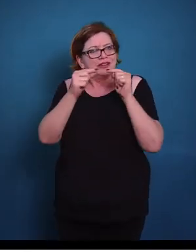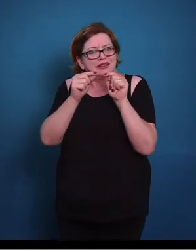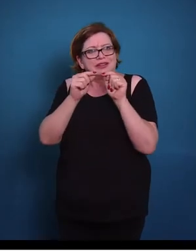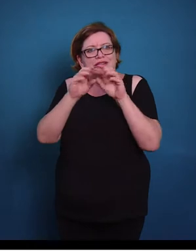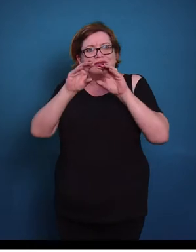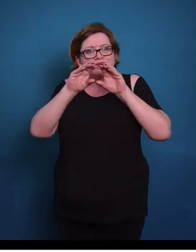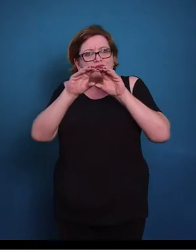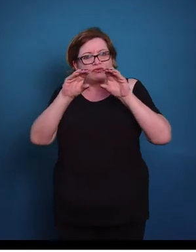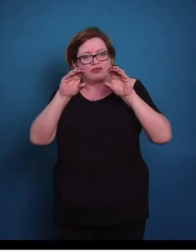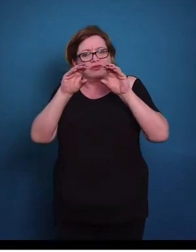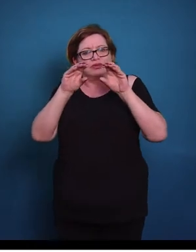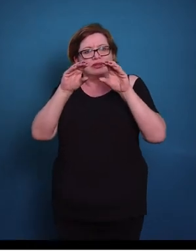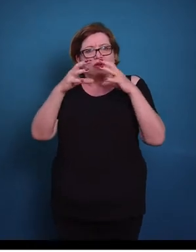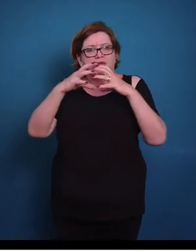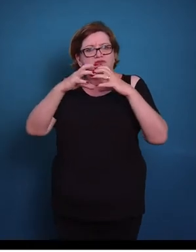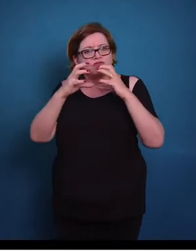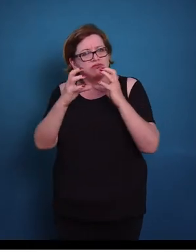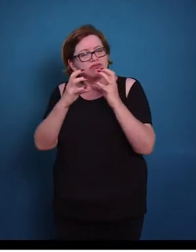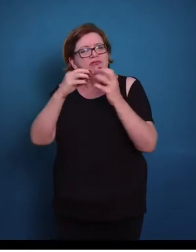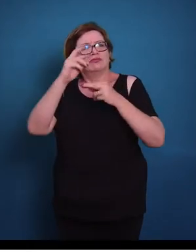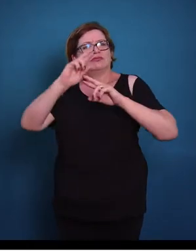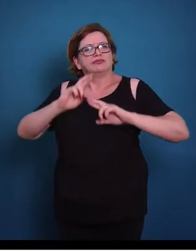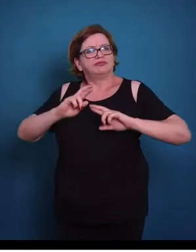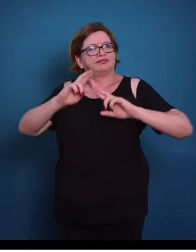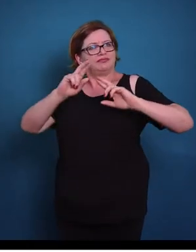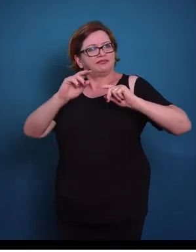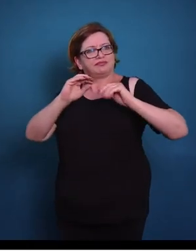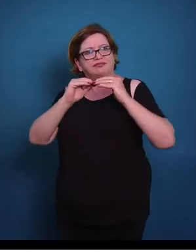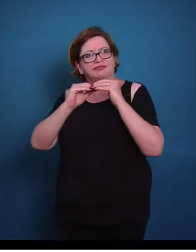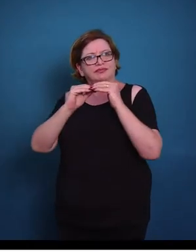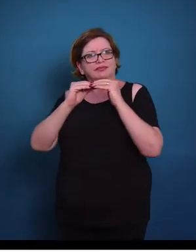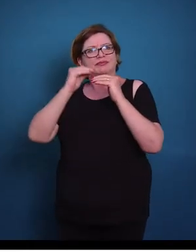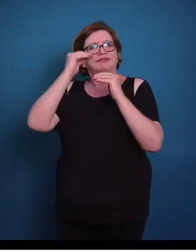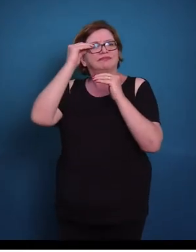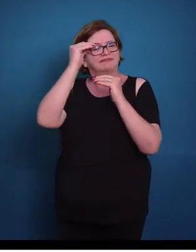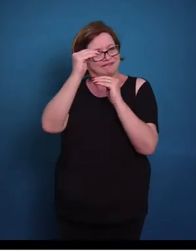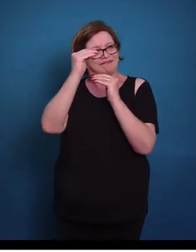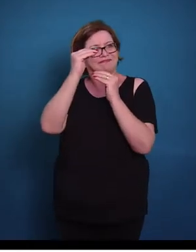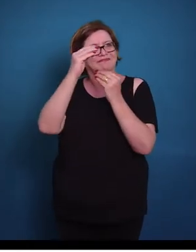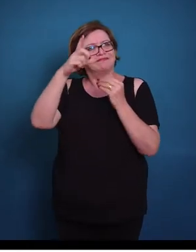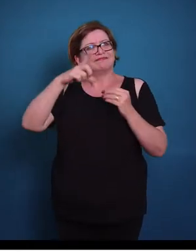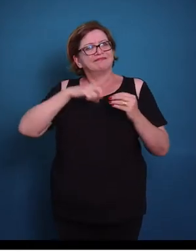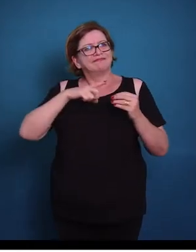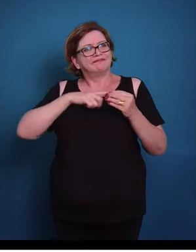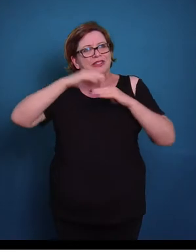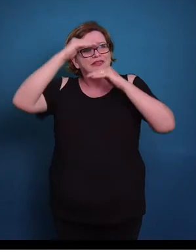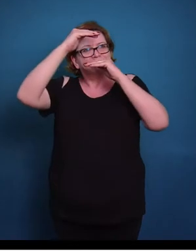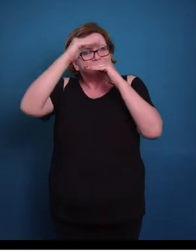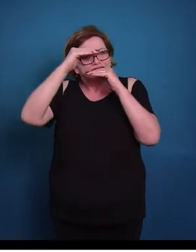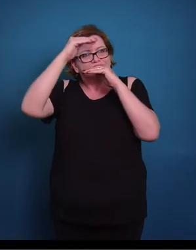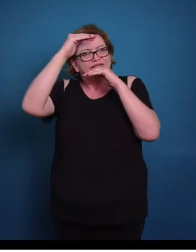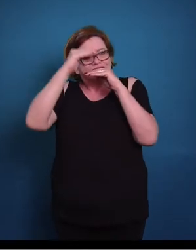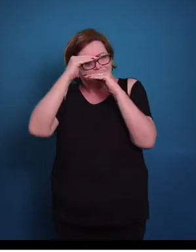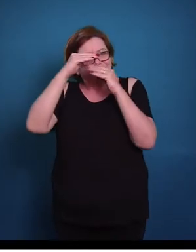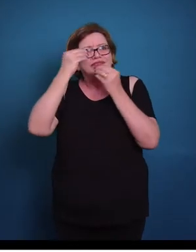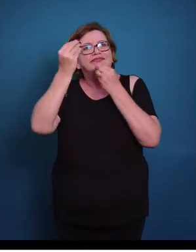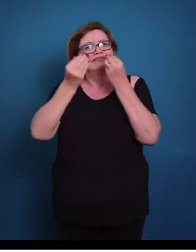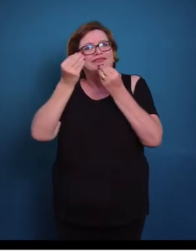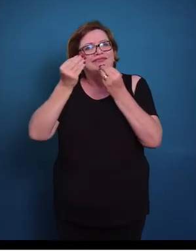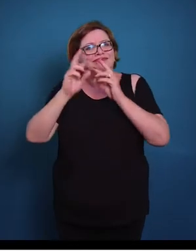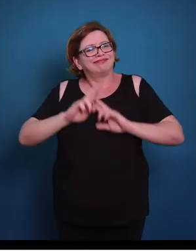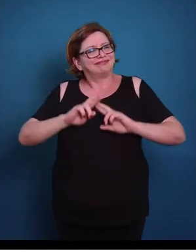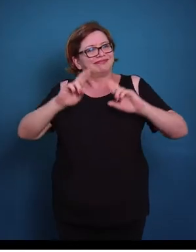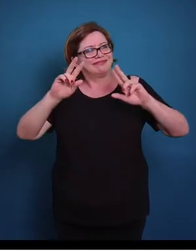vão se tornando células globosas. E na parte superior aqui nós temos células achatadas. Então o que acontece?